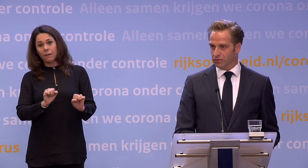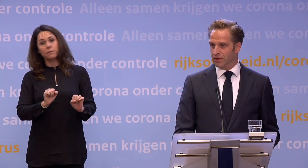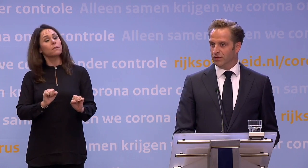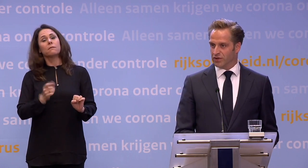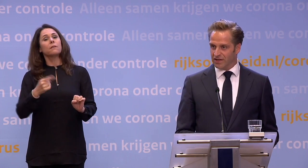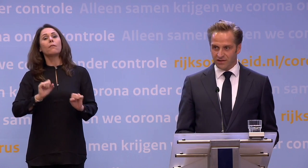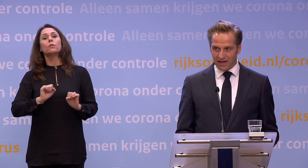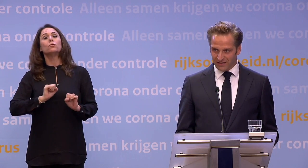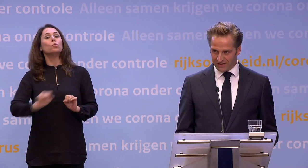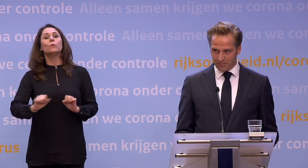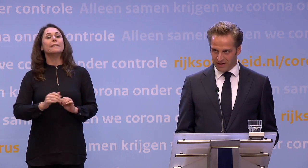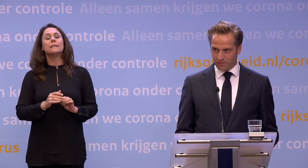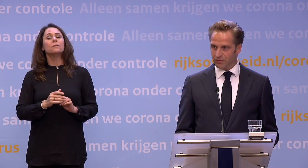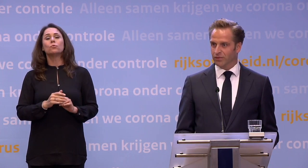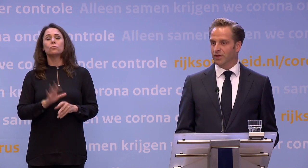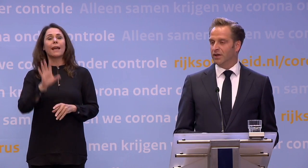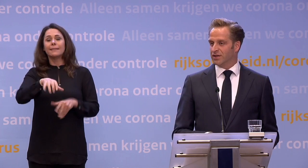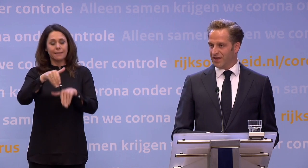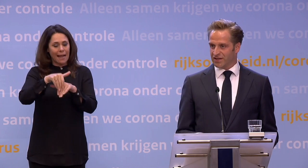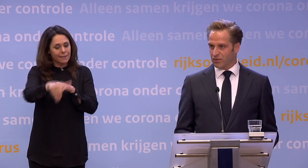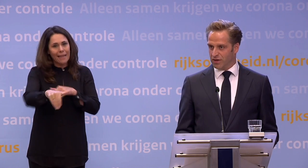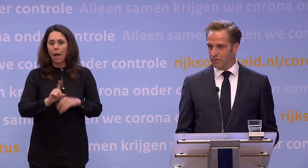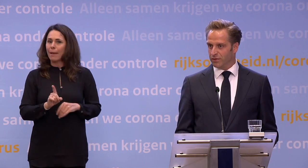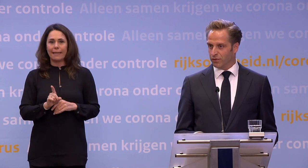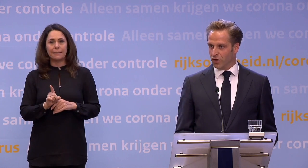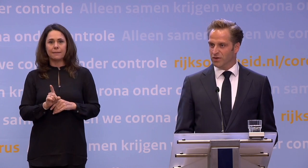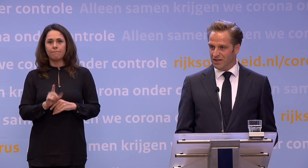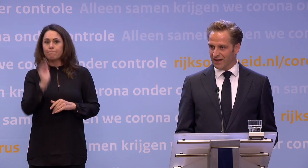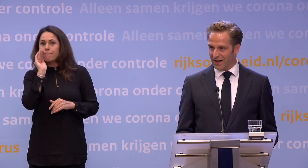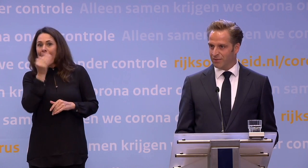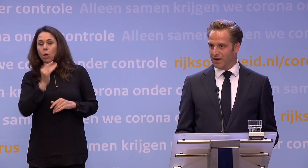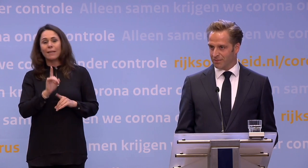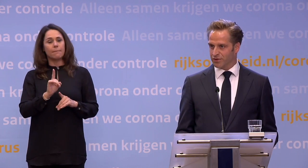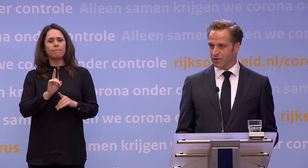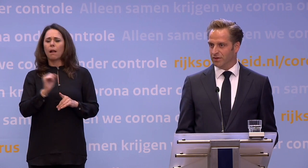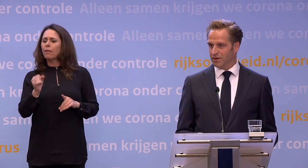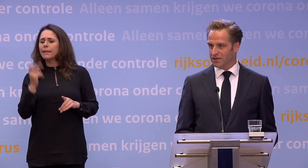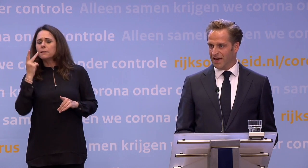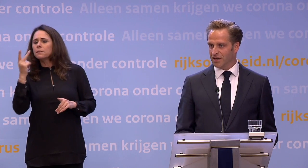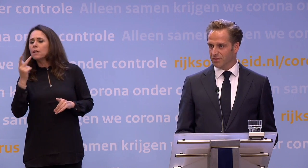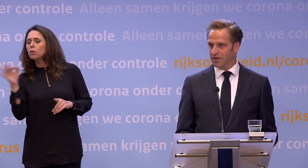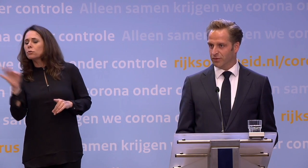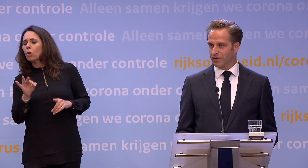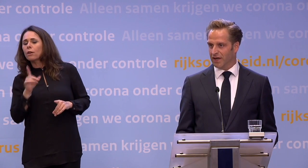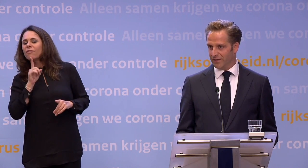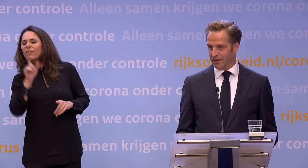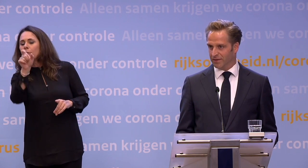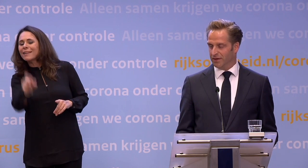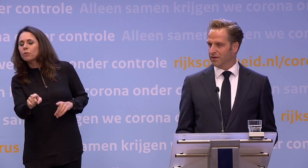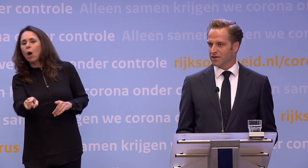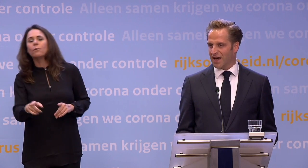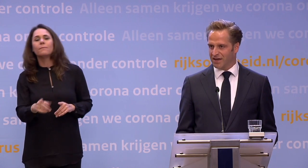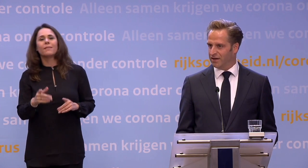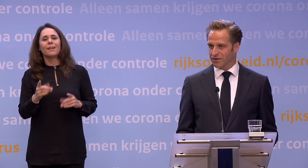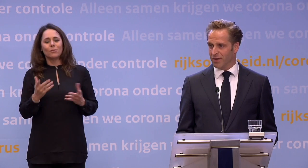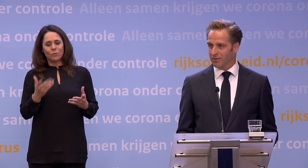we het niet doen. Dus geen centrale database bijvoorbeeld. Slechts anoniem, volkomen niet herleidbaar naar personen... ...dat is de enige manier waarop dat ding gaat werken.